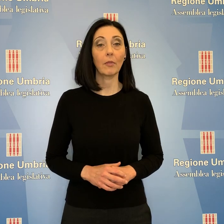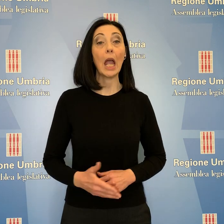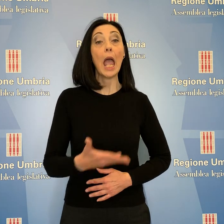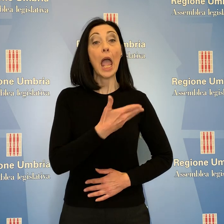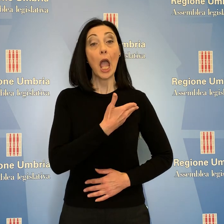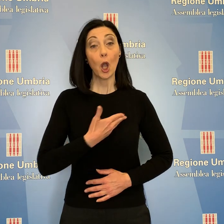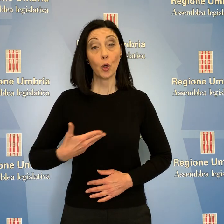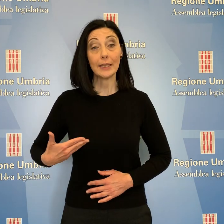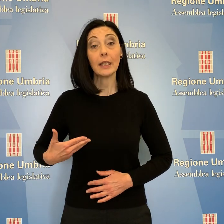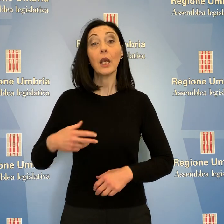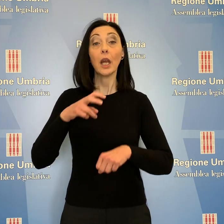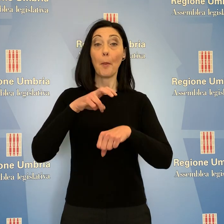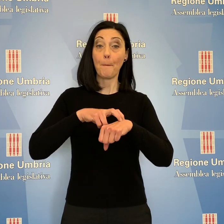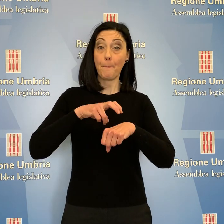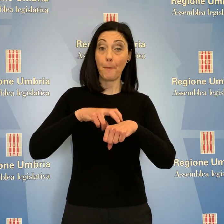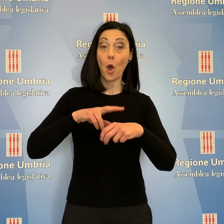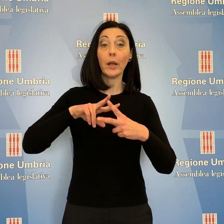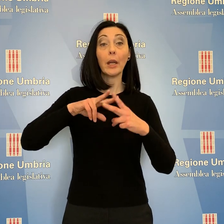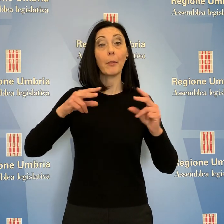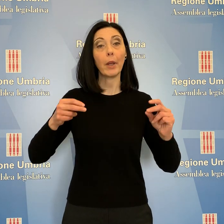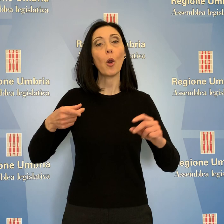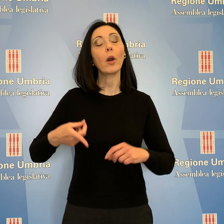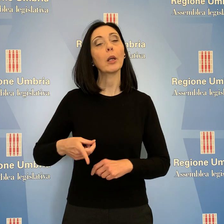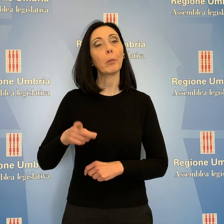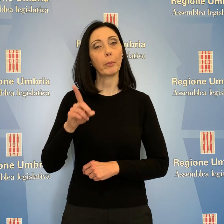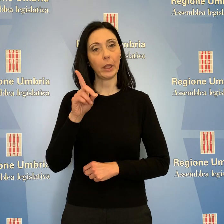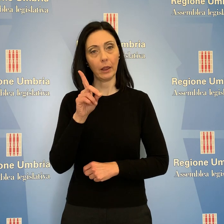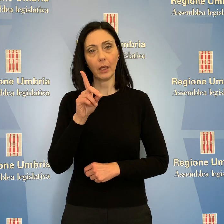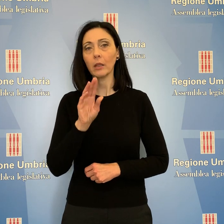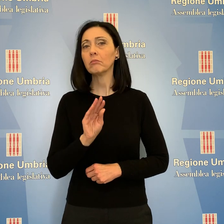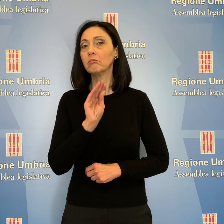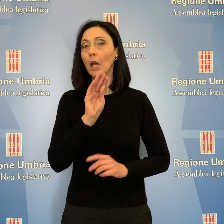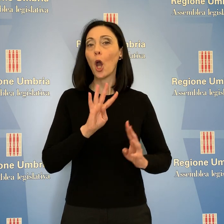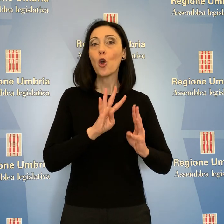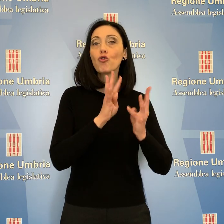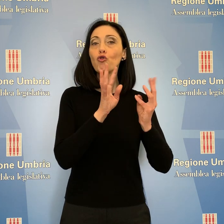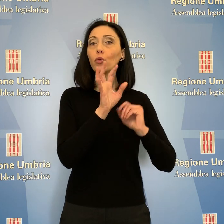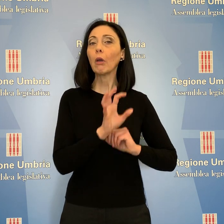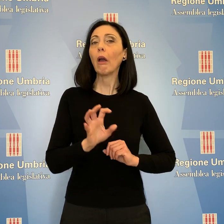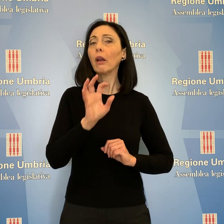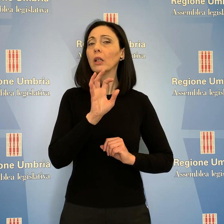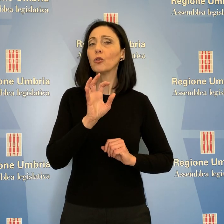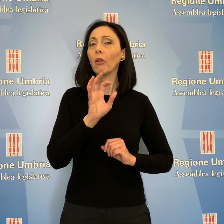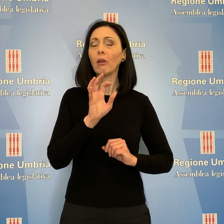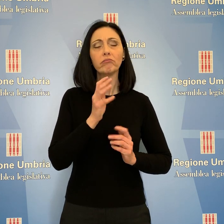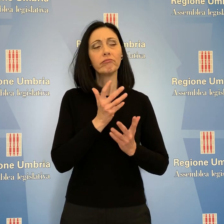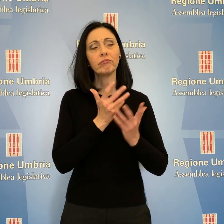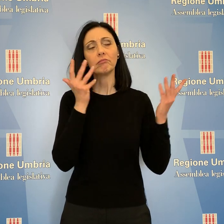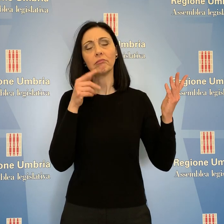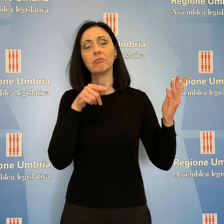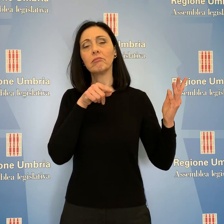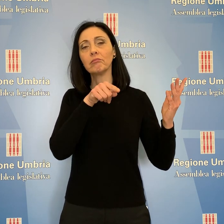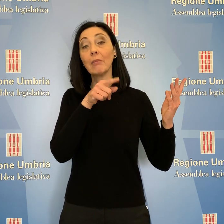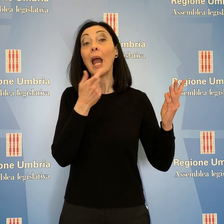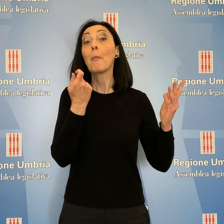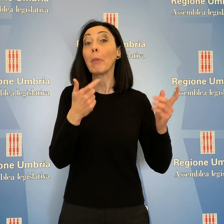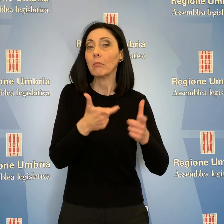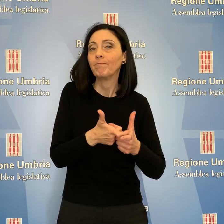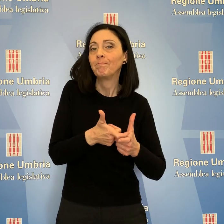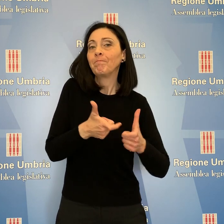I consiglieri Tommaso Bori e Simona Meloni del Partito Democratico hanno chiesto alla giunta regionale chiarimenti relativamente al potenziamento